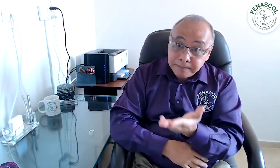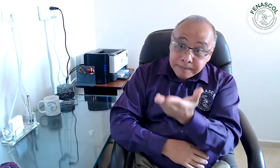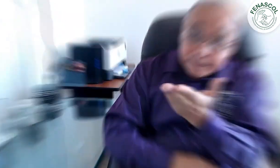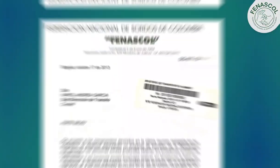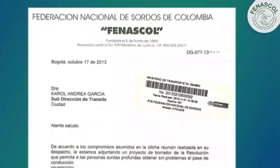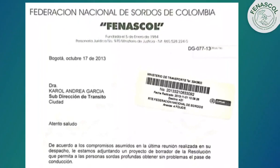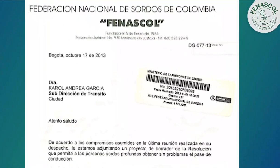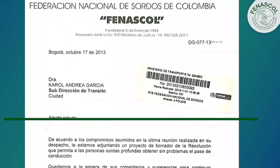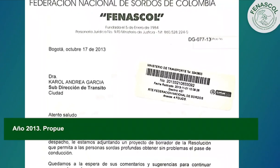Veámoslo.